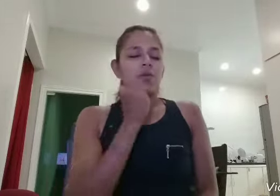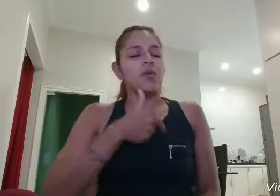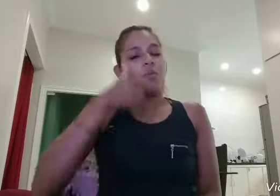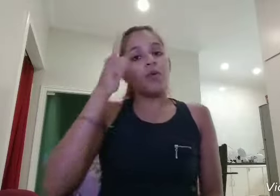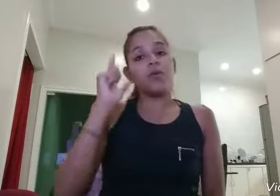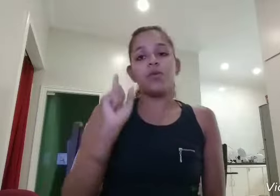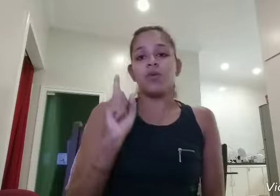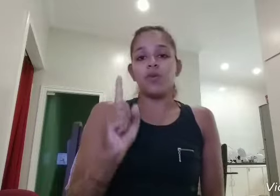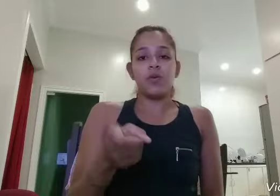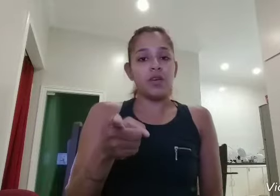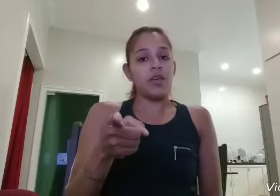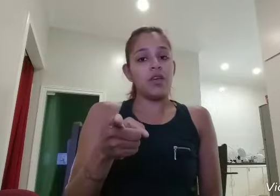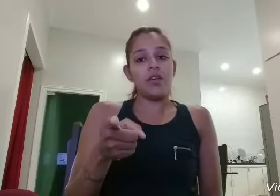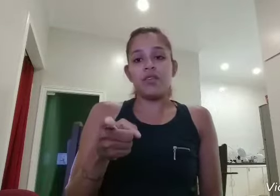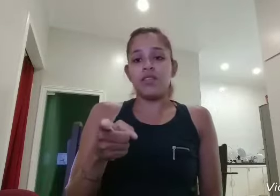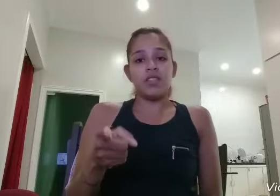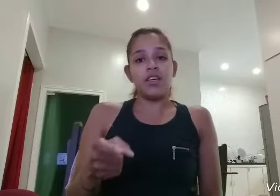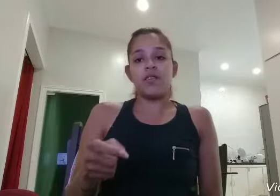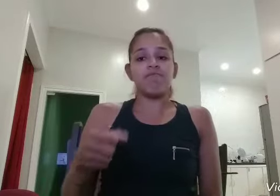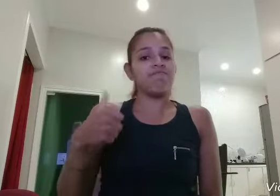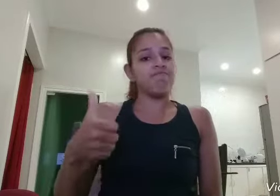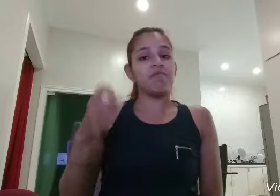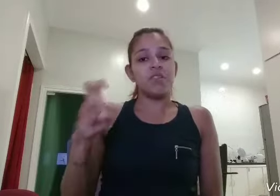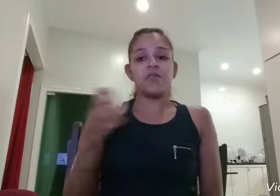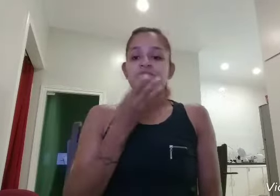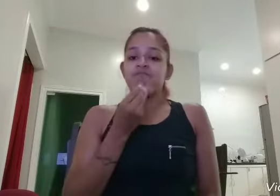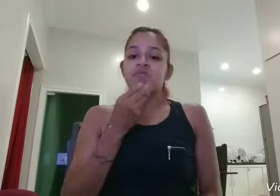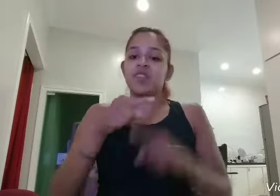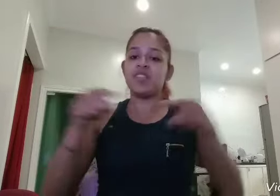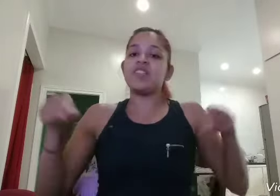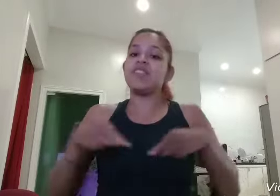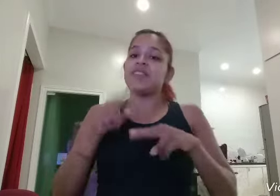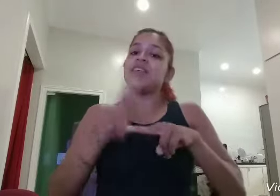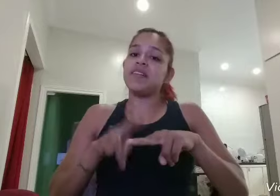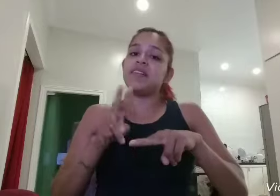com o outro E você conquistar macho nessa festa